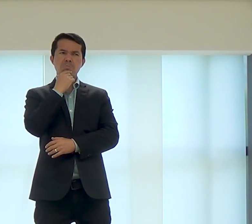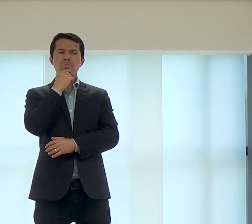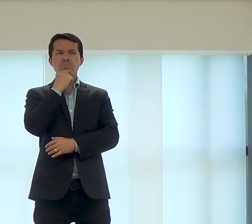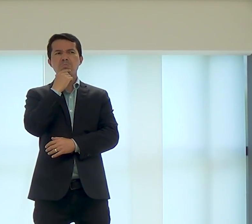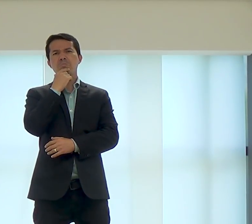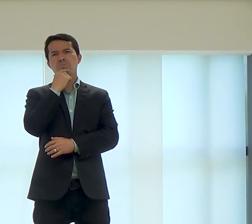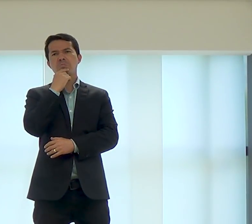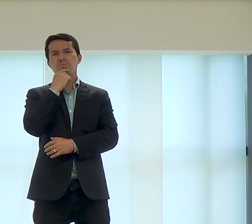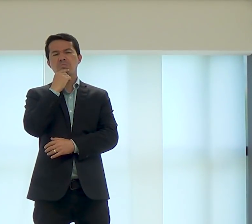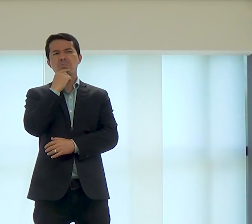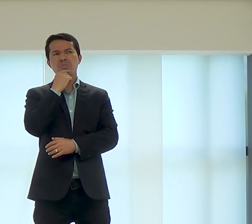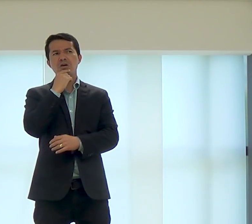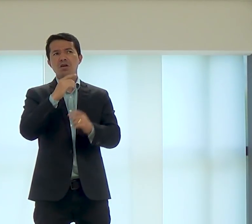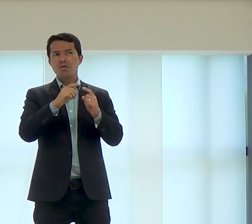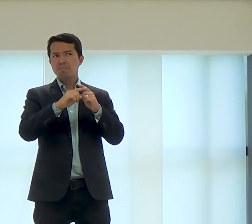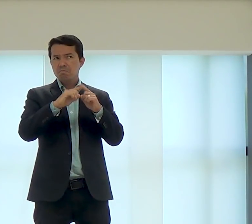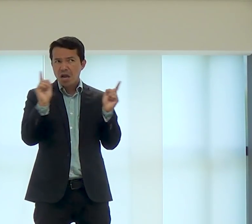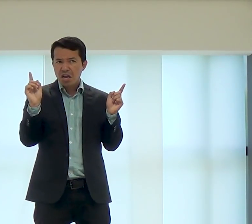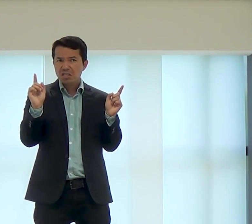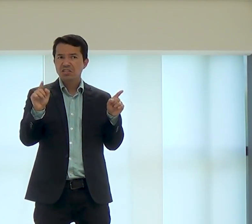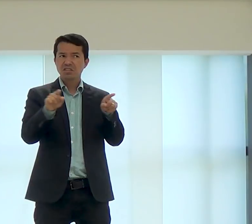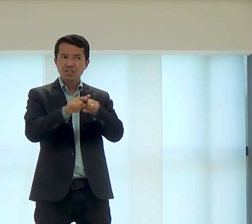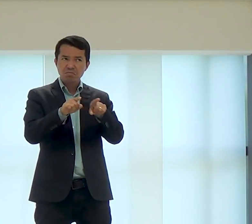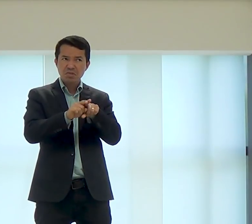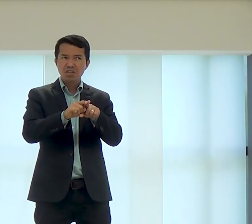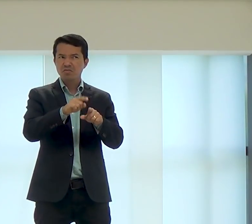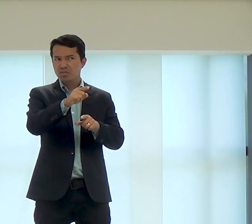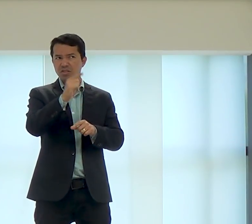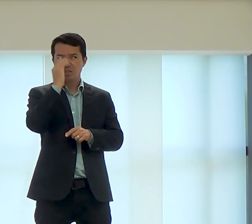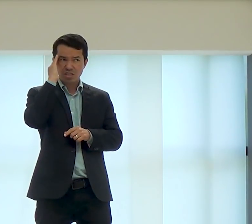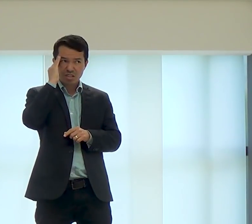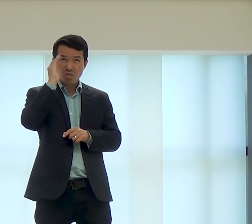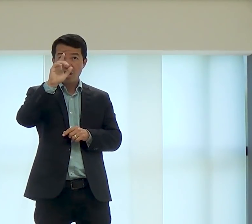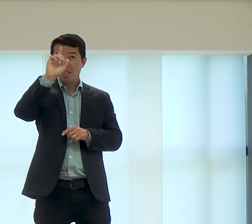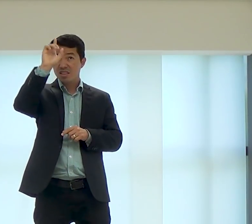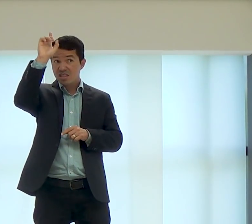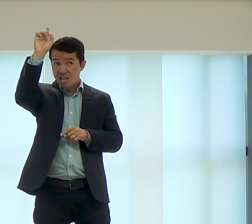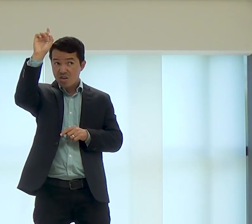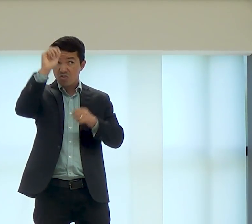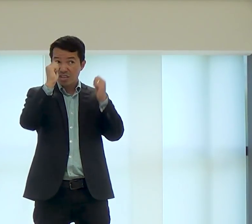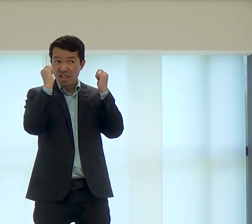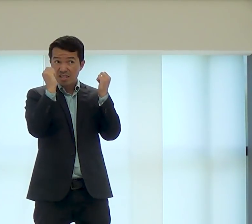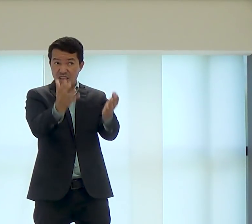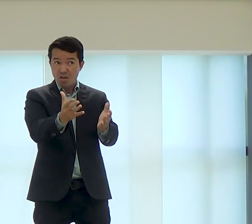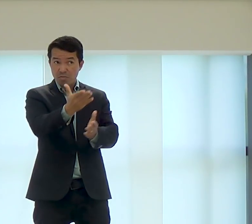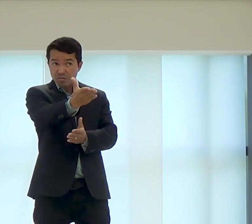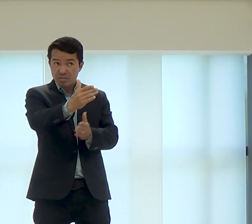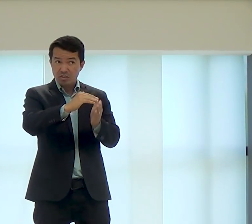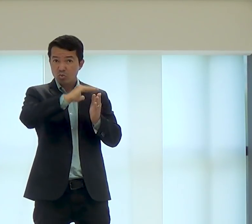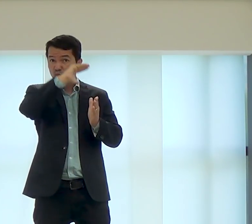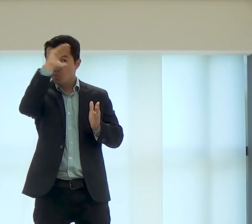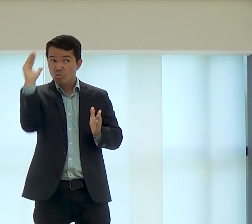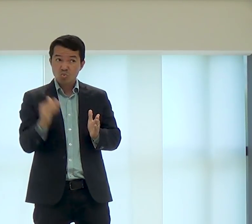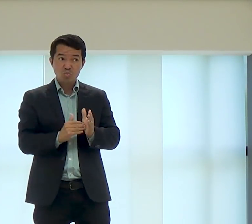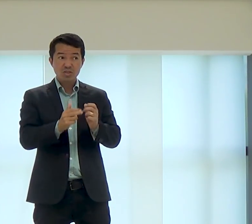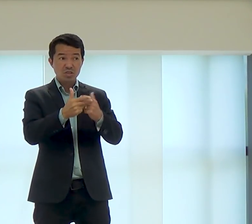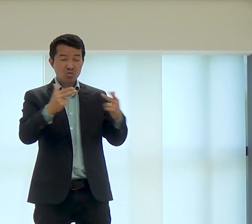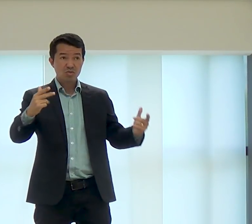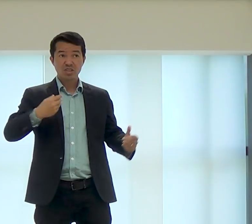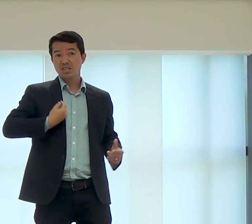agora nós temos liberdade, mas também você entende que Deus dá tudo